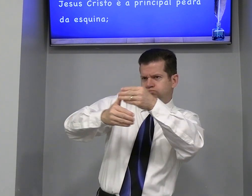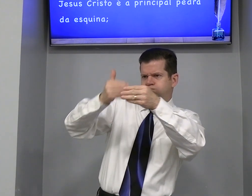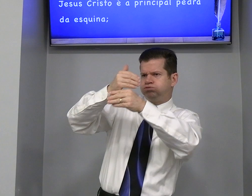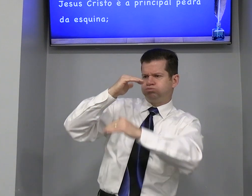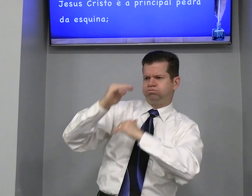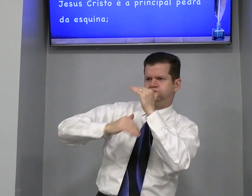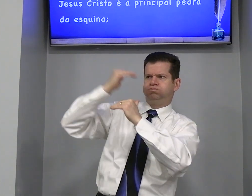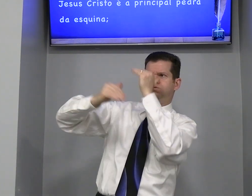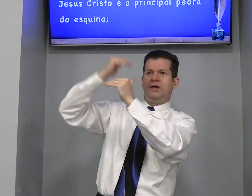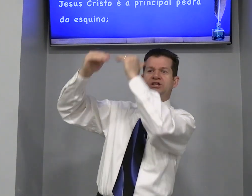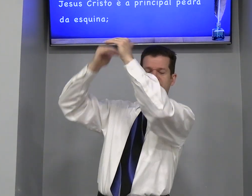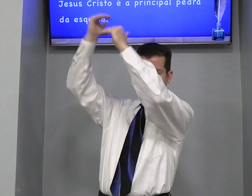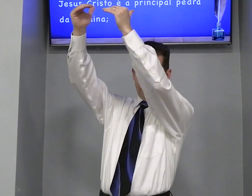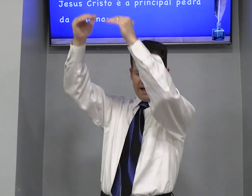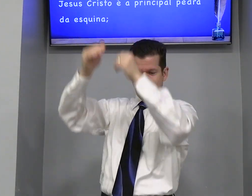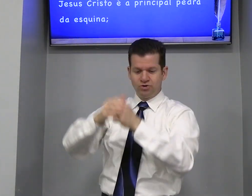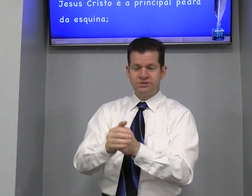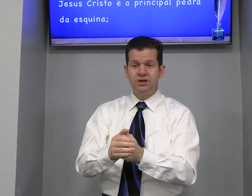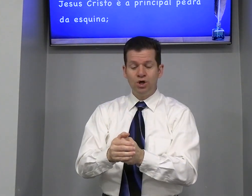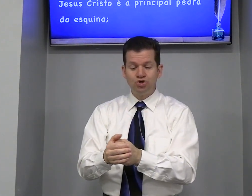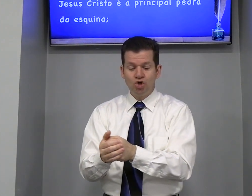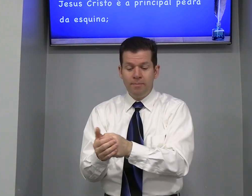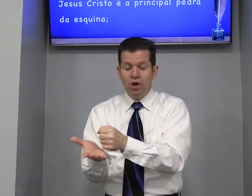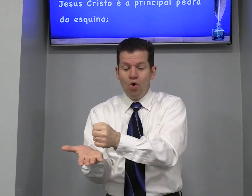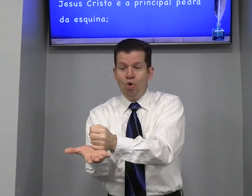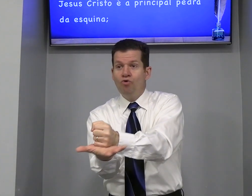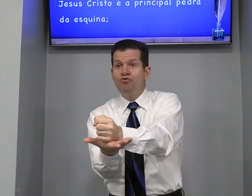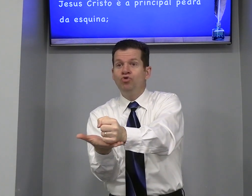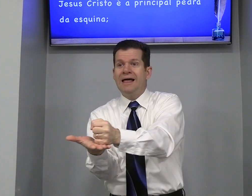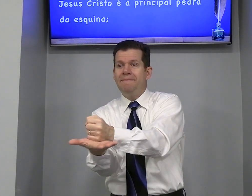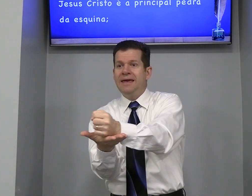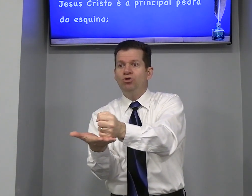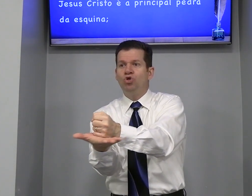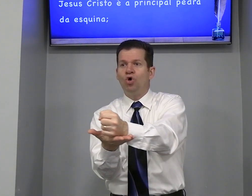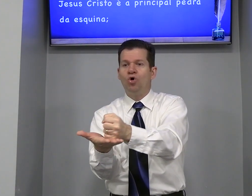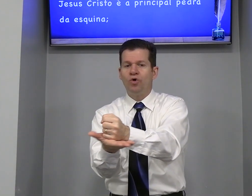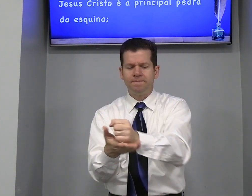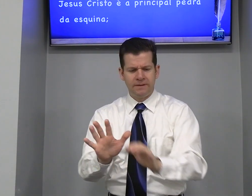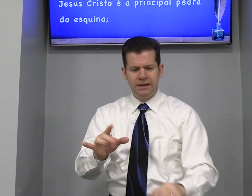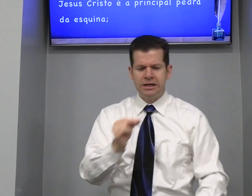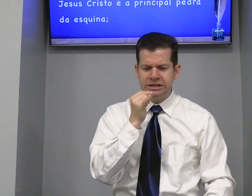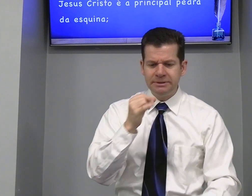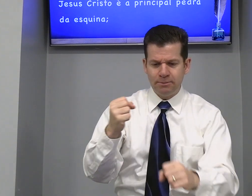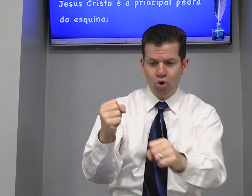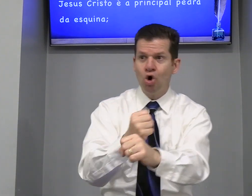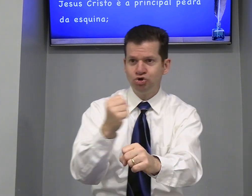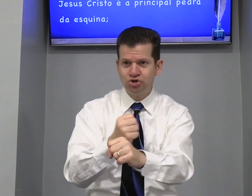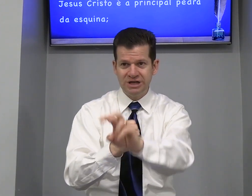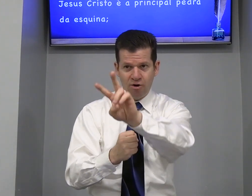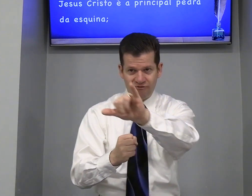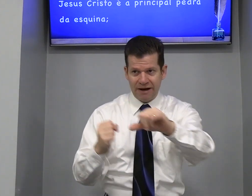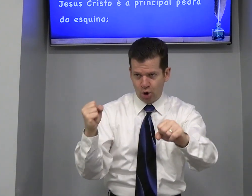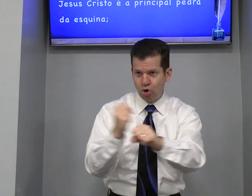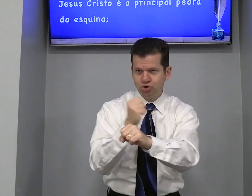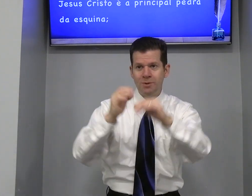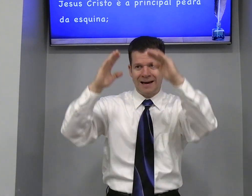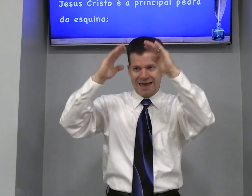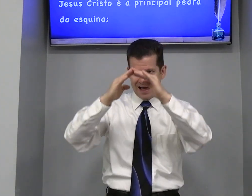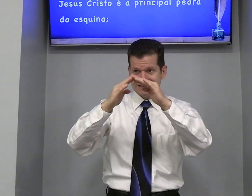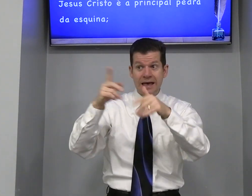Edificados Sobre o fundamento Então por exemplo Construção Vai construir uma casa